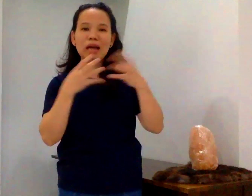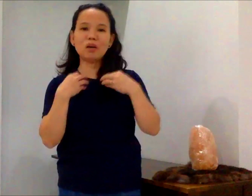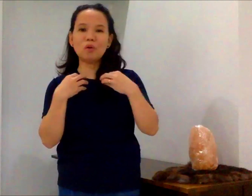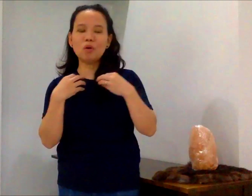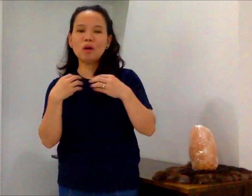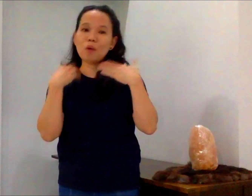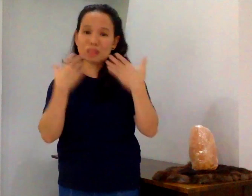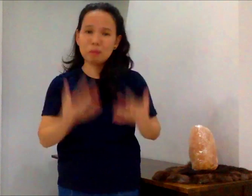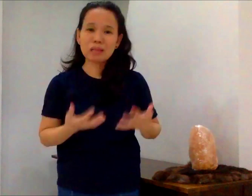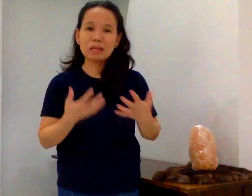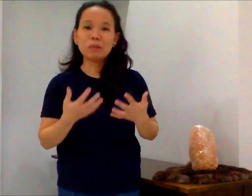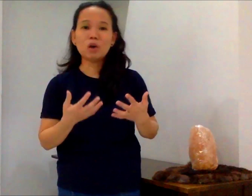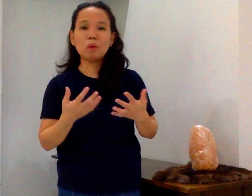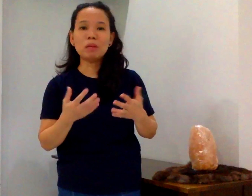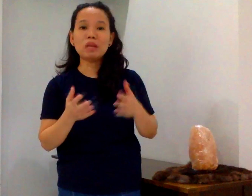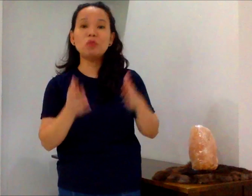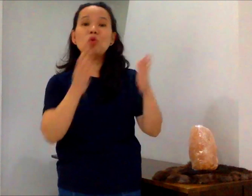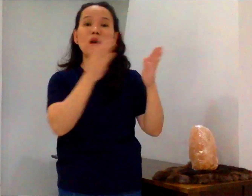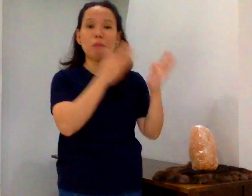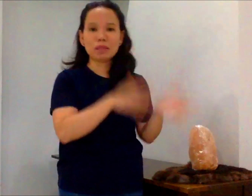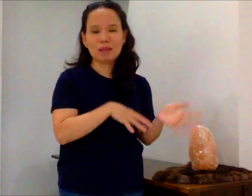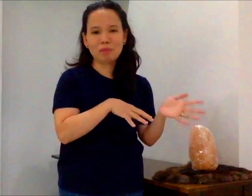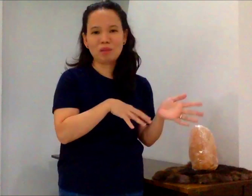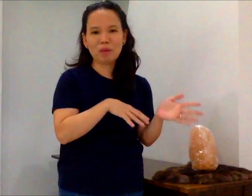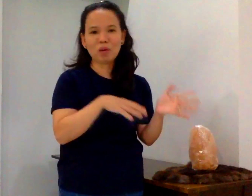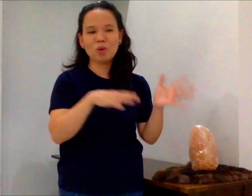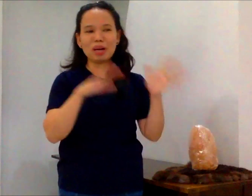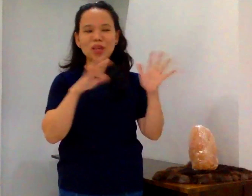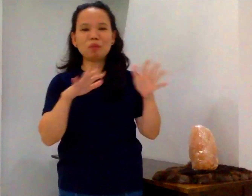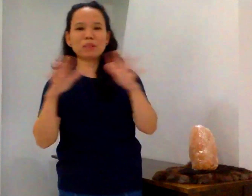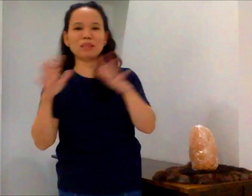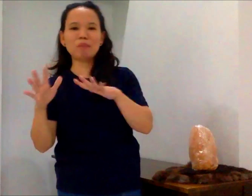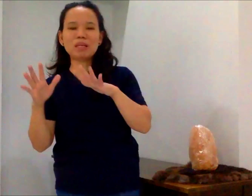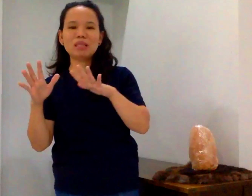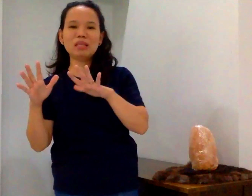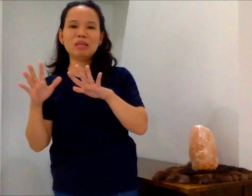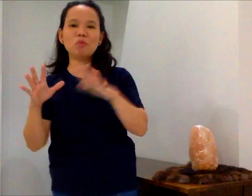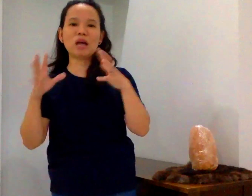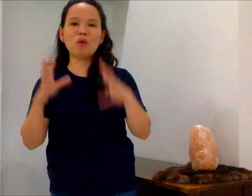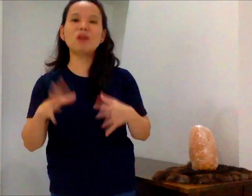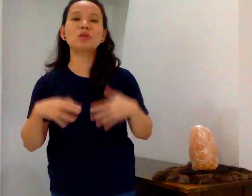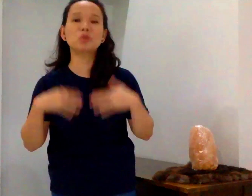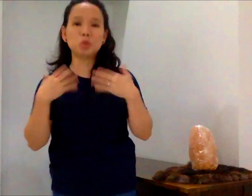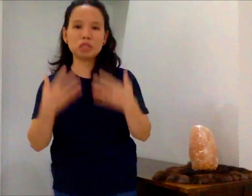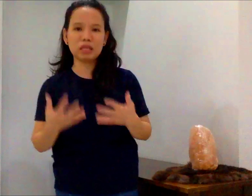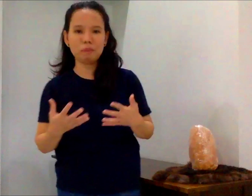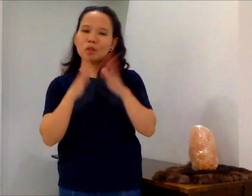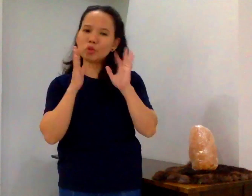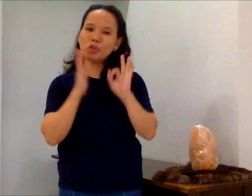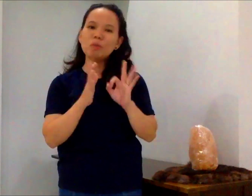gaya ko, once a month lang naman ako mamiliin, noong walang pandemic. Pero, yung may pandemic, hindi mula ako ang nag-grocery. So, yun yung